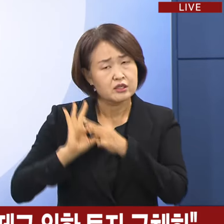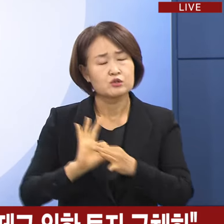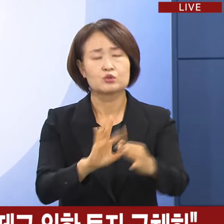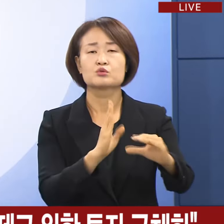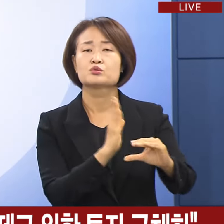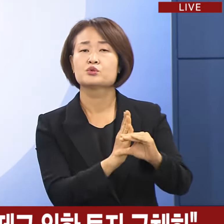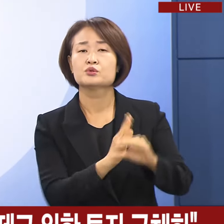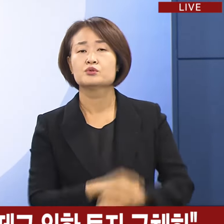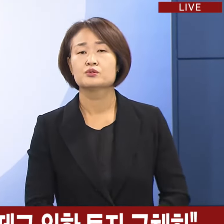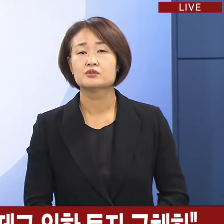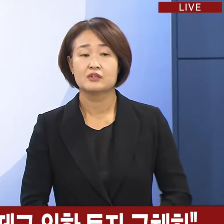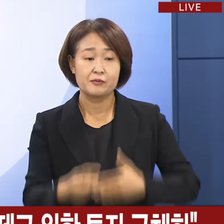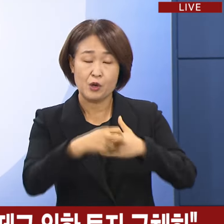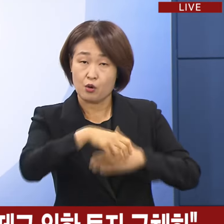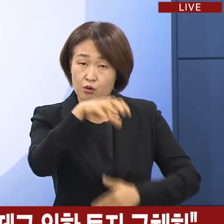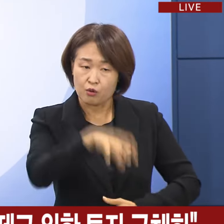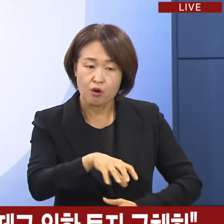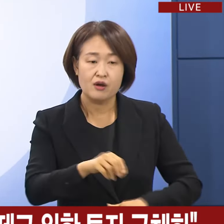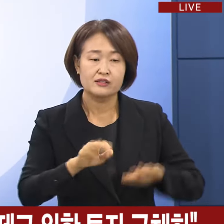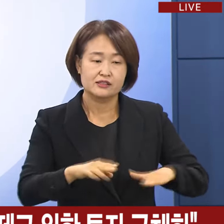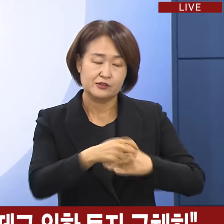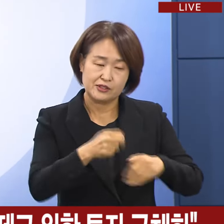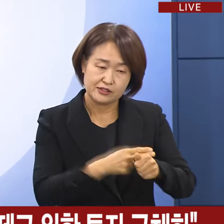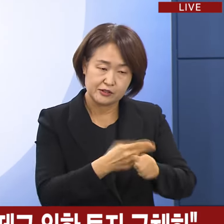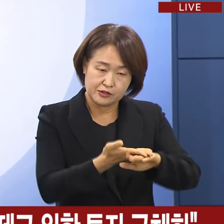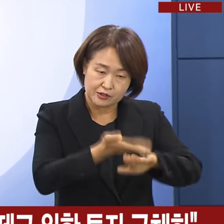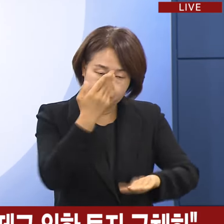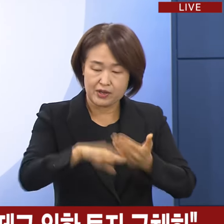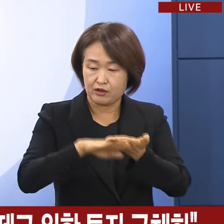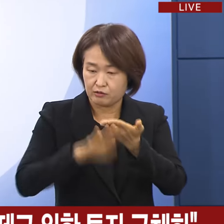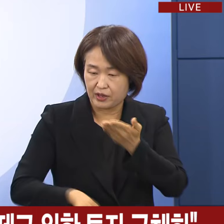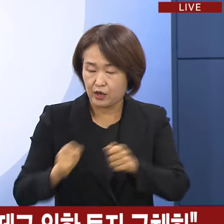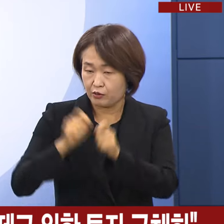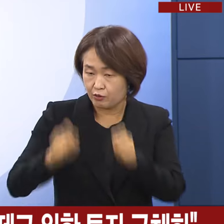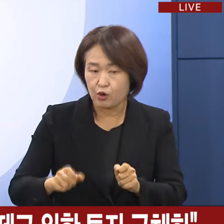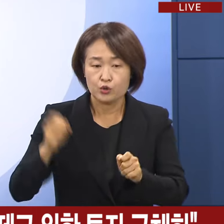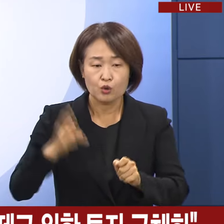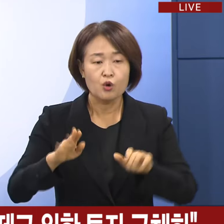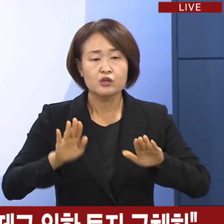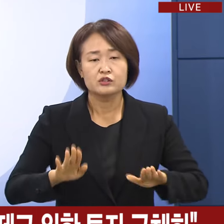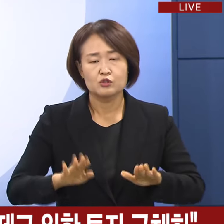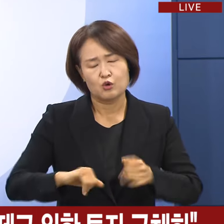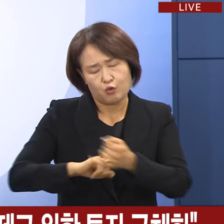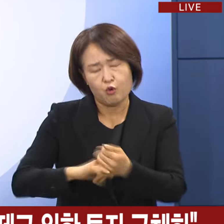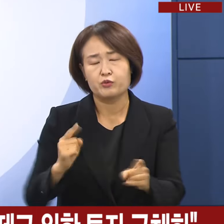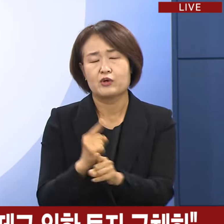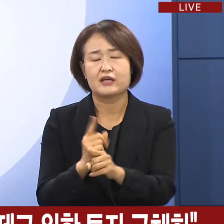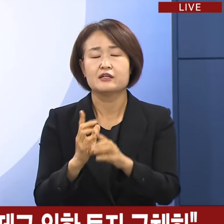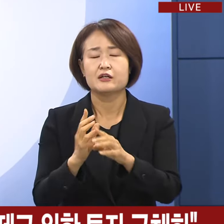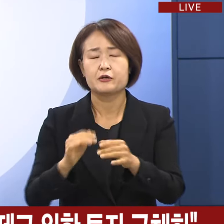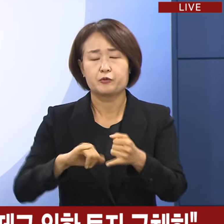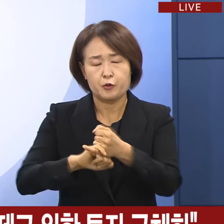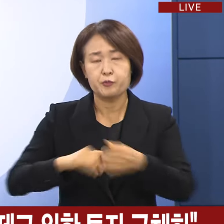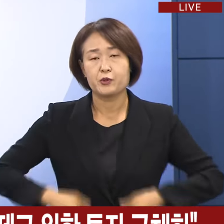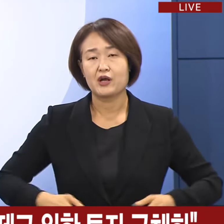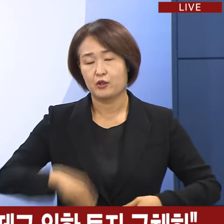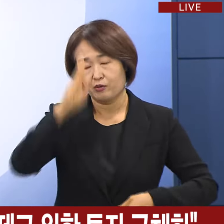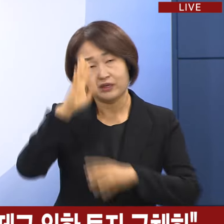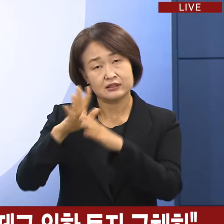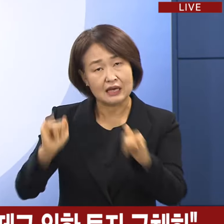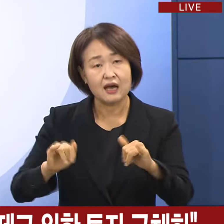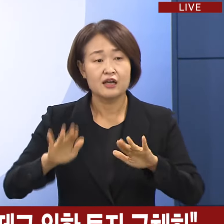의료현장의 동료와 선배들, 치료의 손길이 필요한 환자들, 갈등이 하루빨리